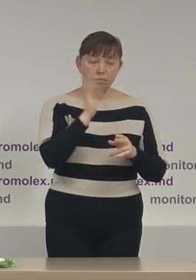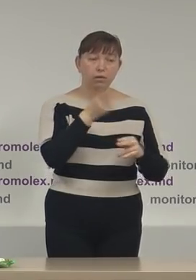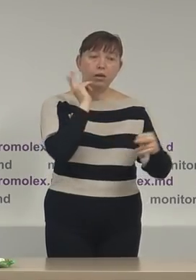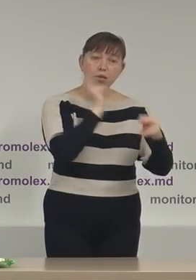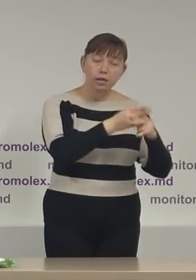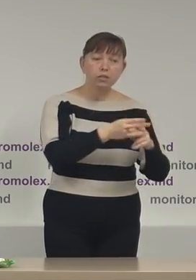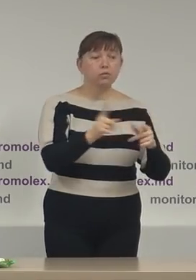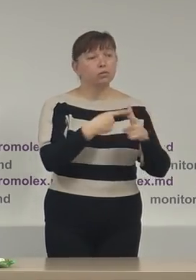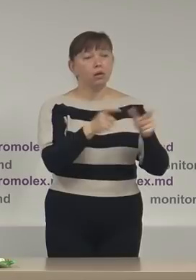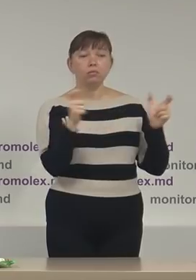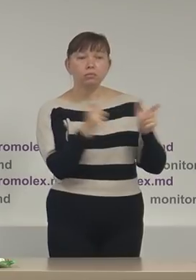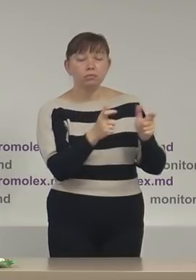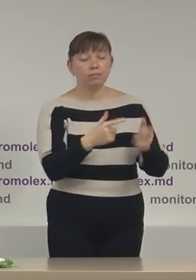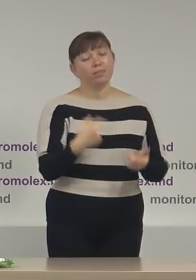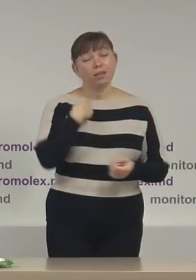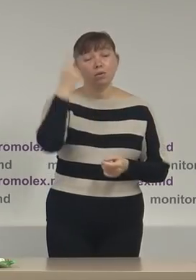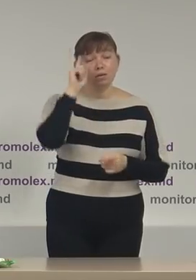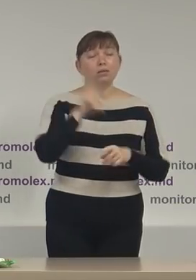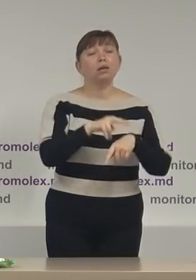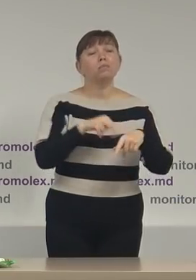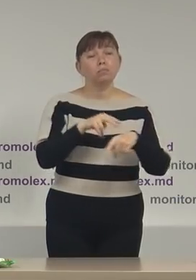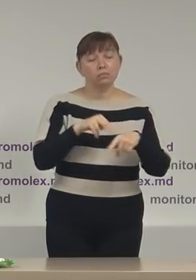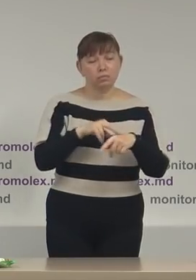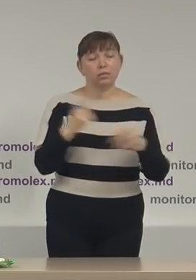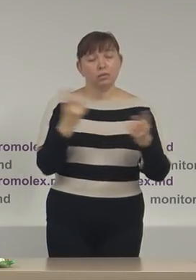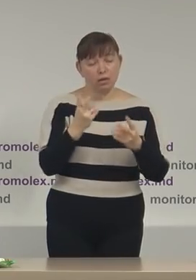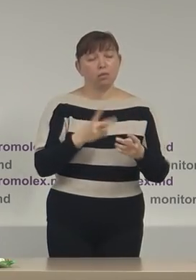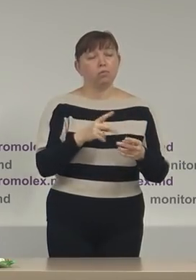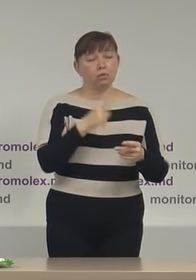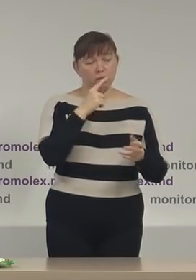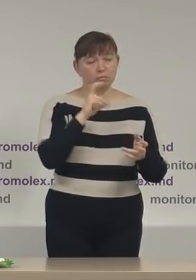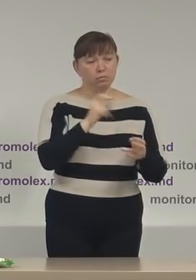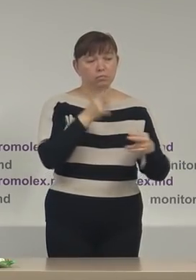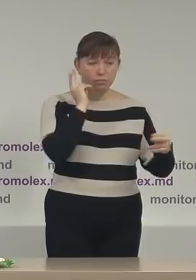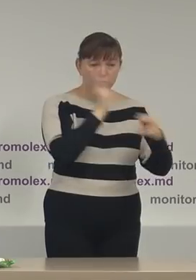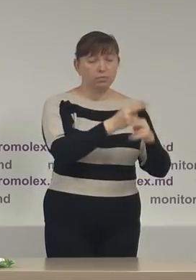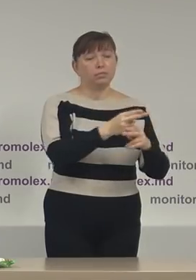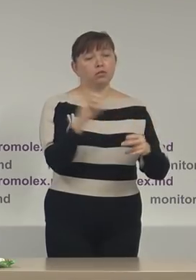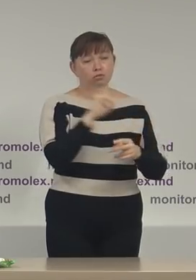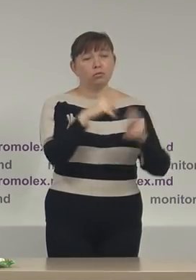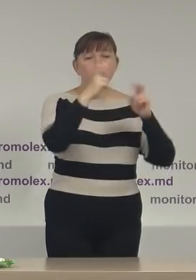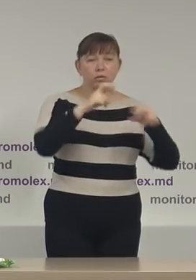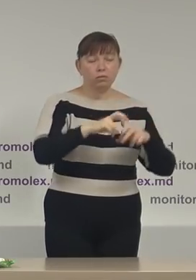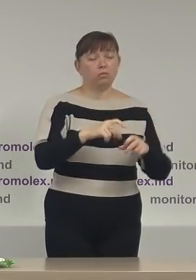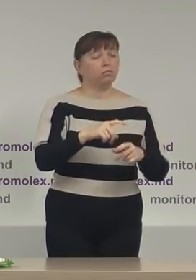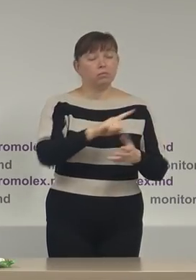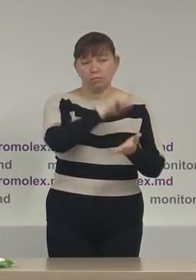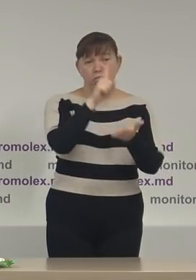Deci eu cred că organele de drept trebuie să intervină și să reacționeze uniform